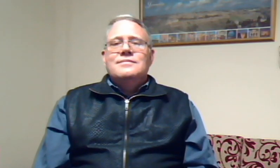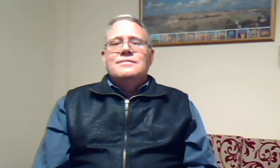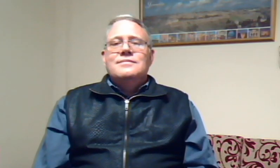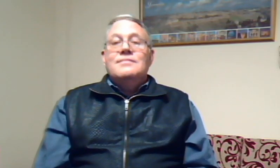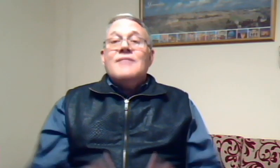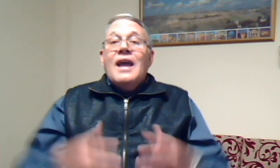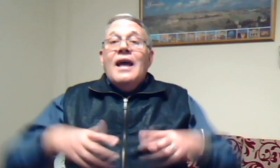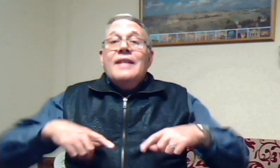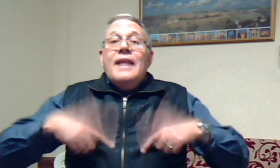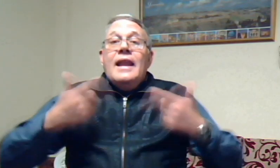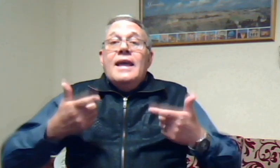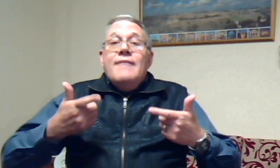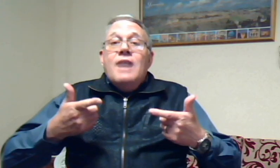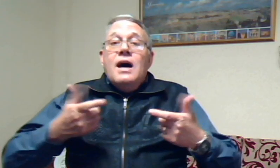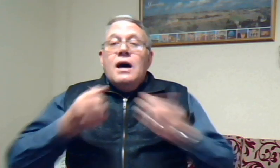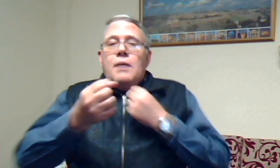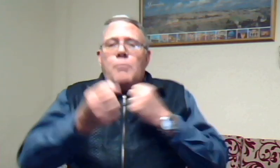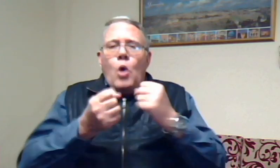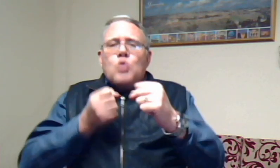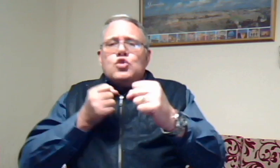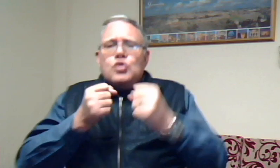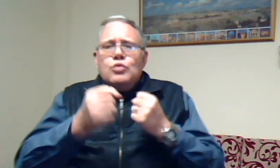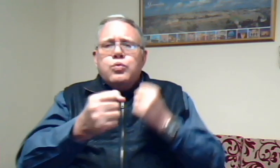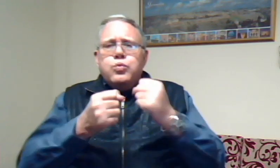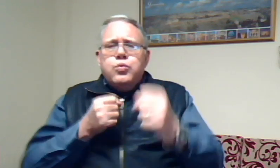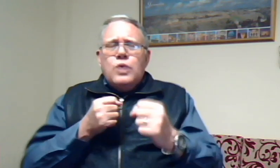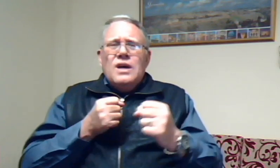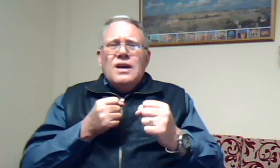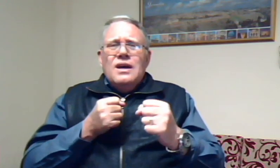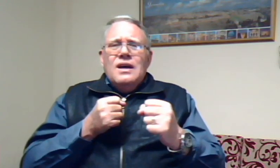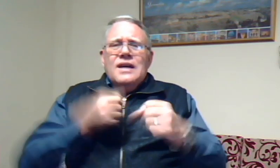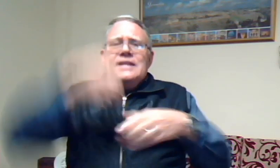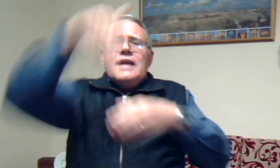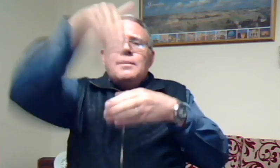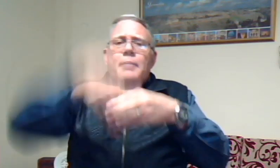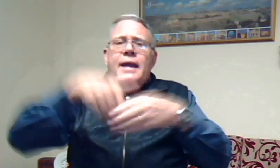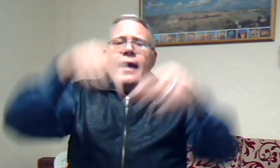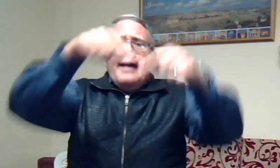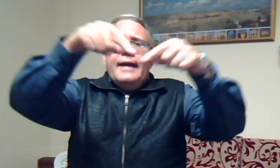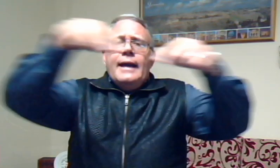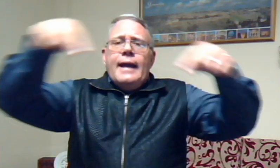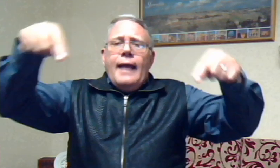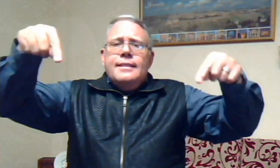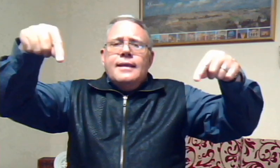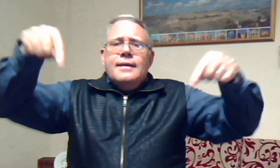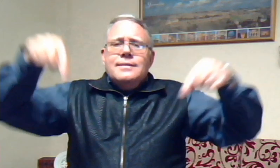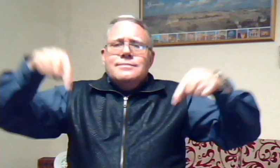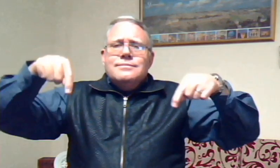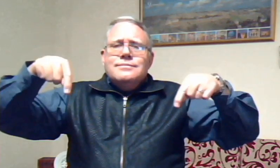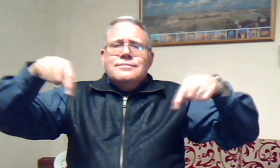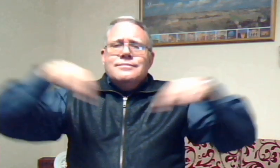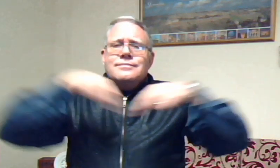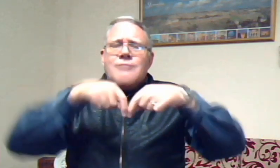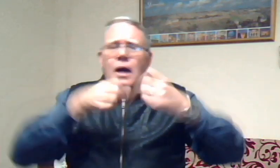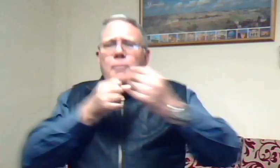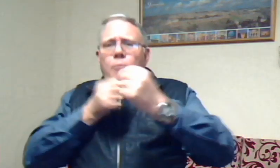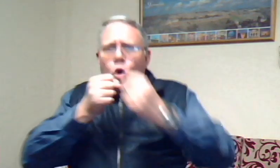die lewe box dat binne in die kruid box